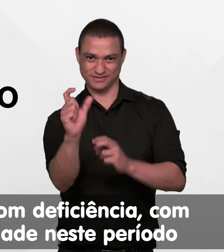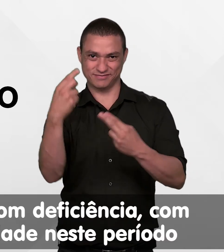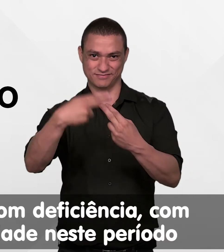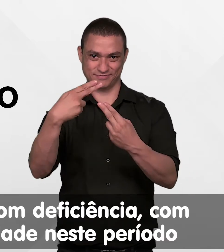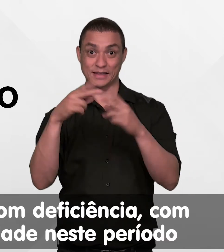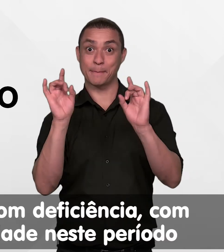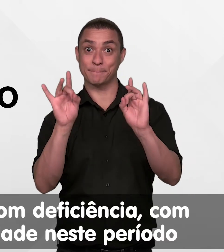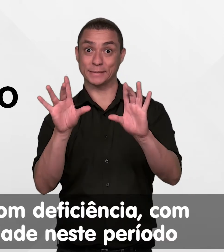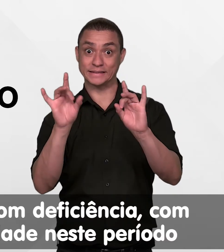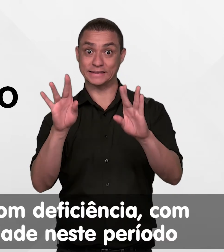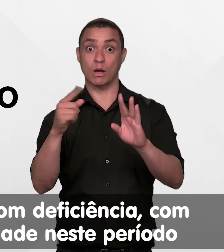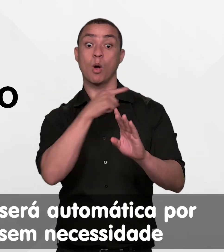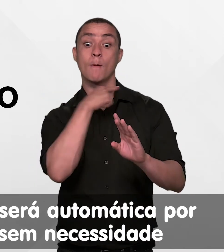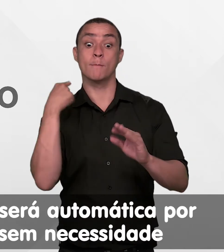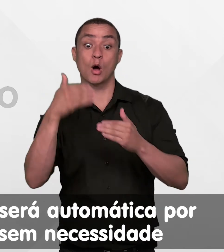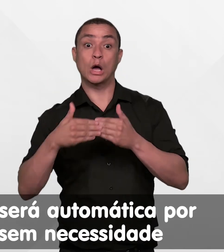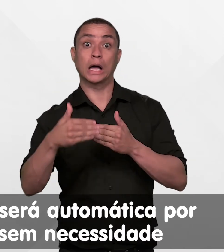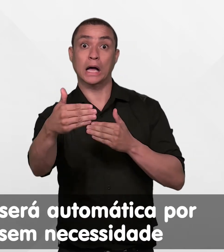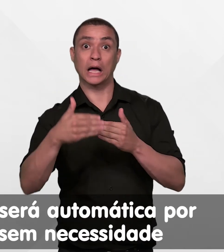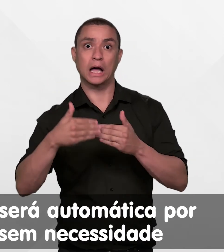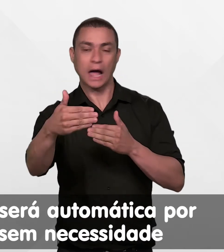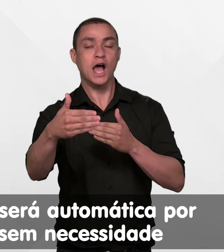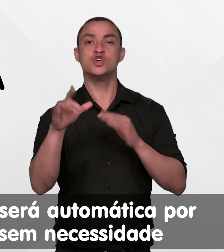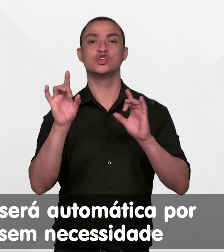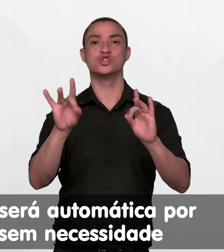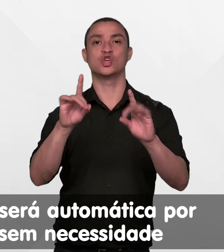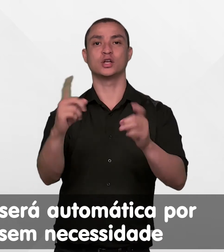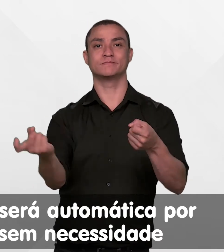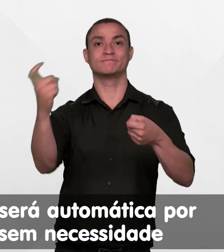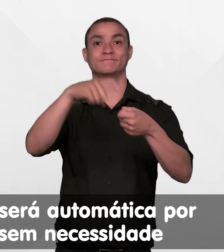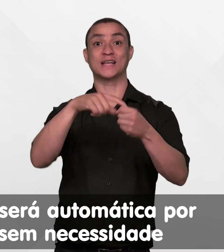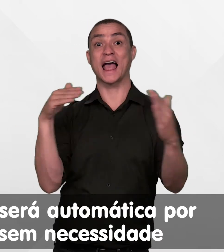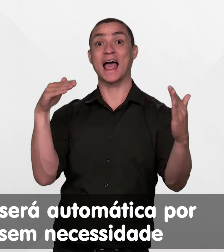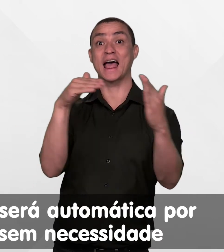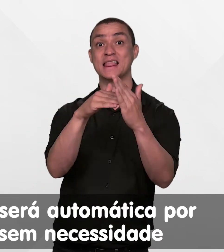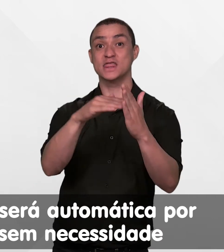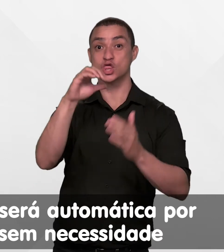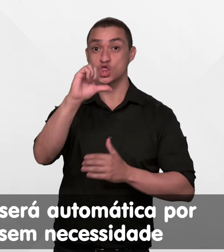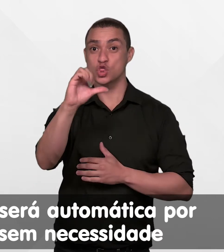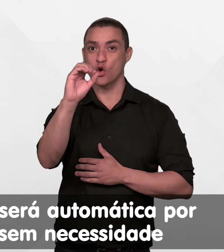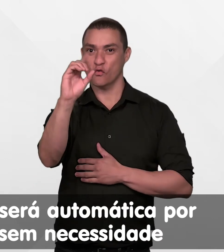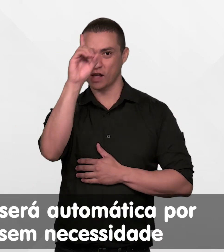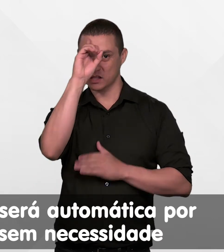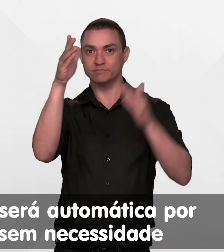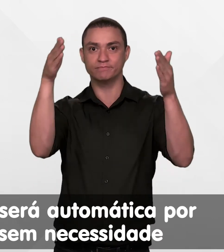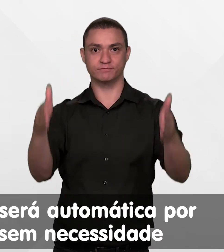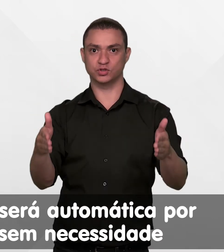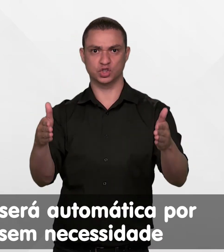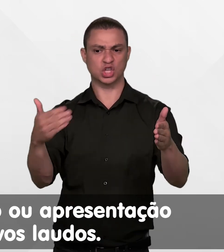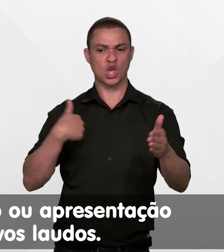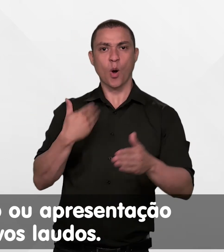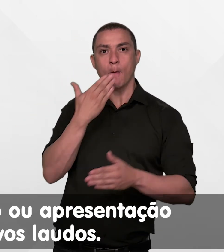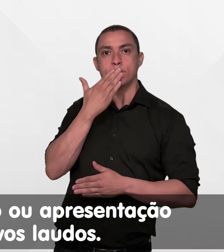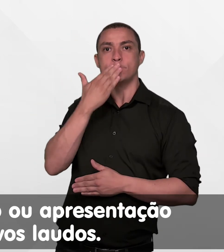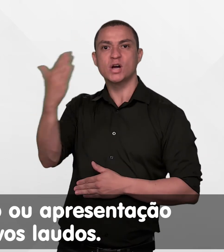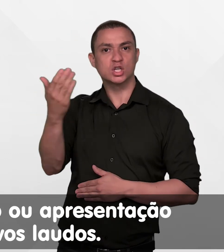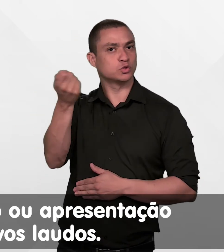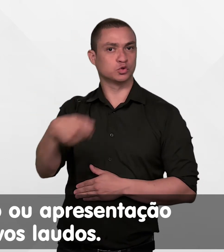validade neste período de quarentena, será automática por até 90 dias, sem necessidade de solicitação ou